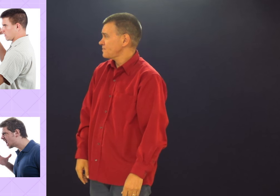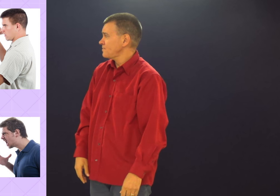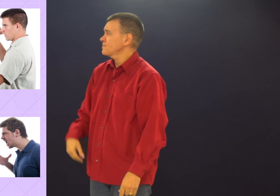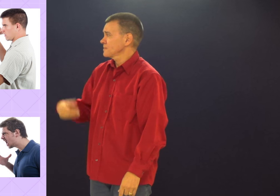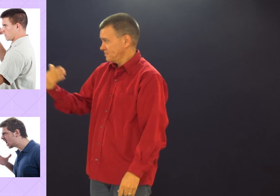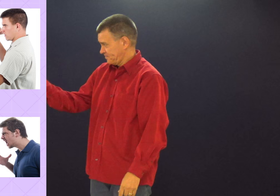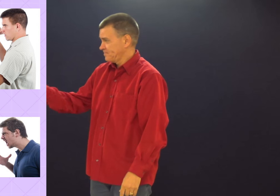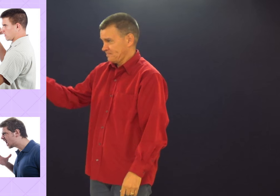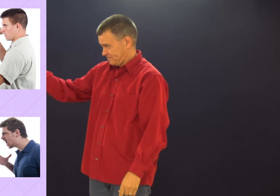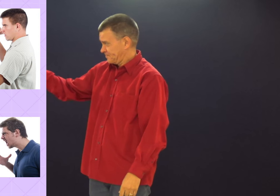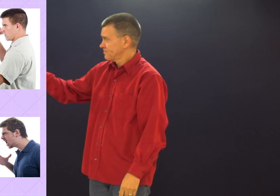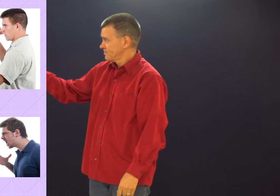Discussão.